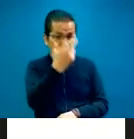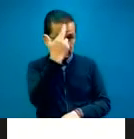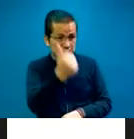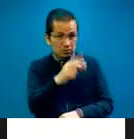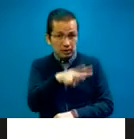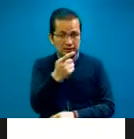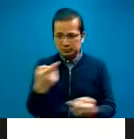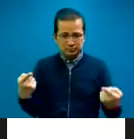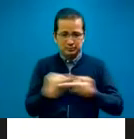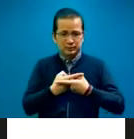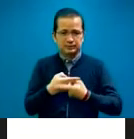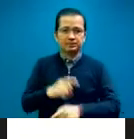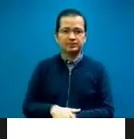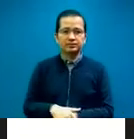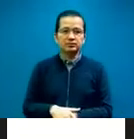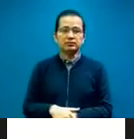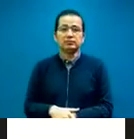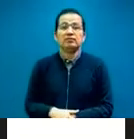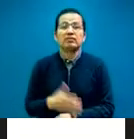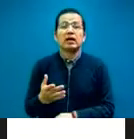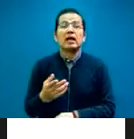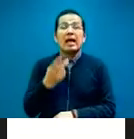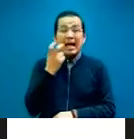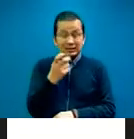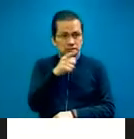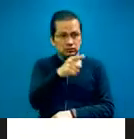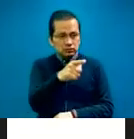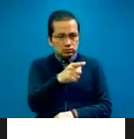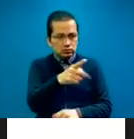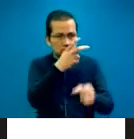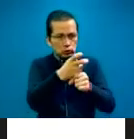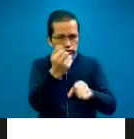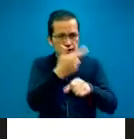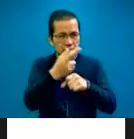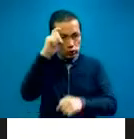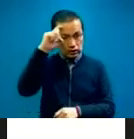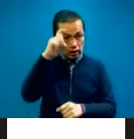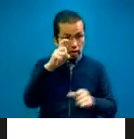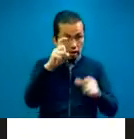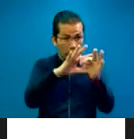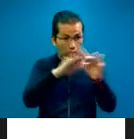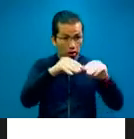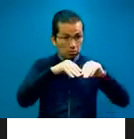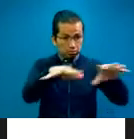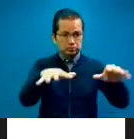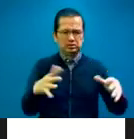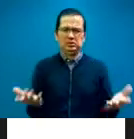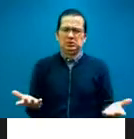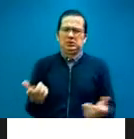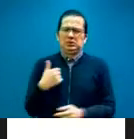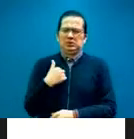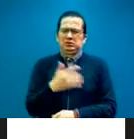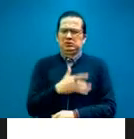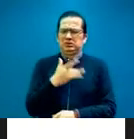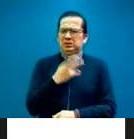Bueno, eso fue lo que realmente nos encendió más aún, porque sentimos que era injusto. Yo no conozco, yo creo que nadie